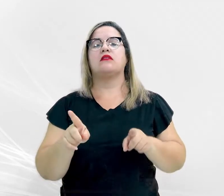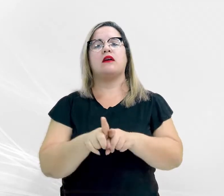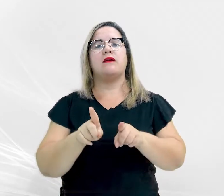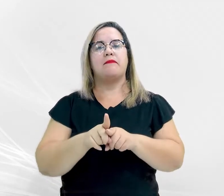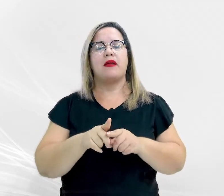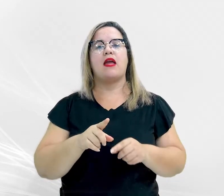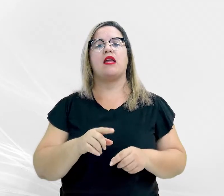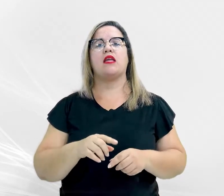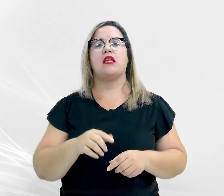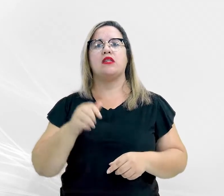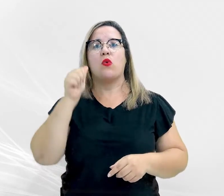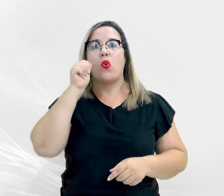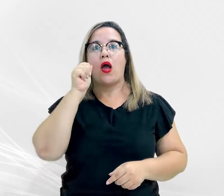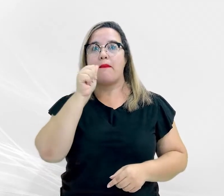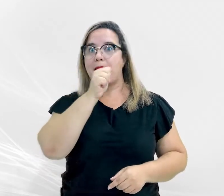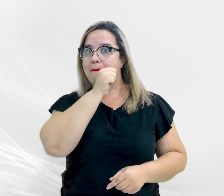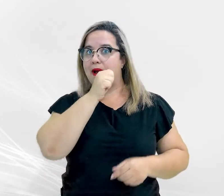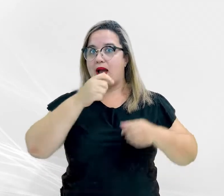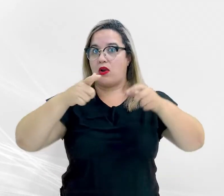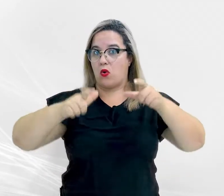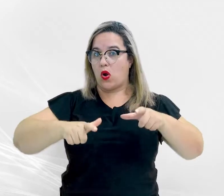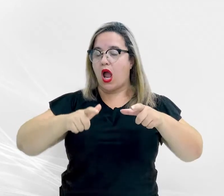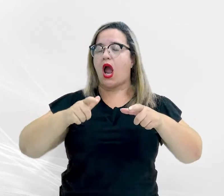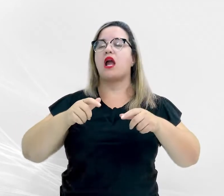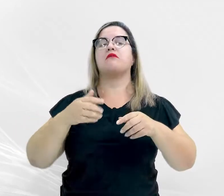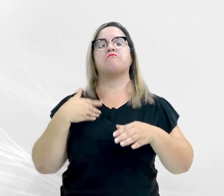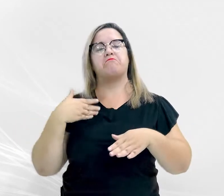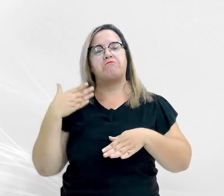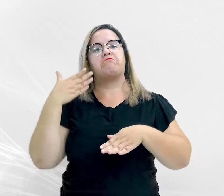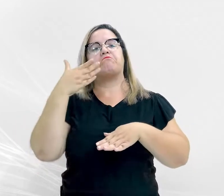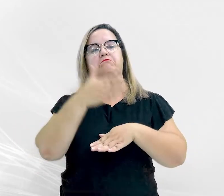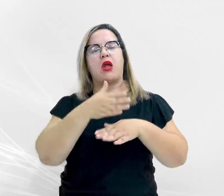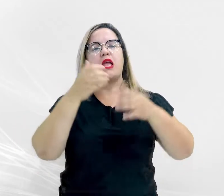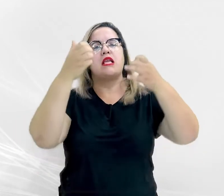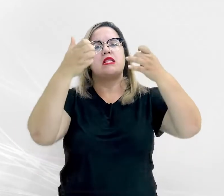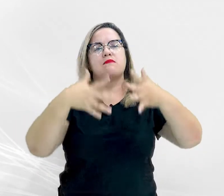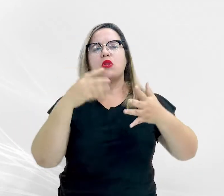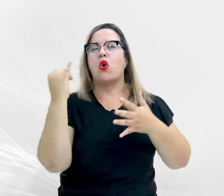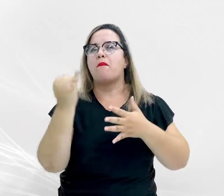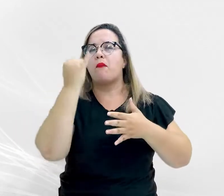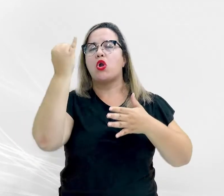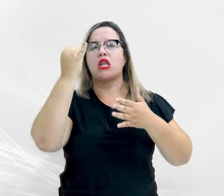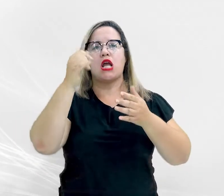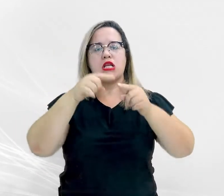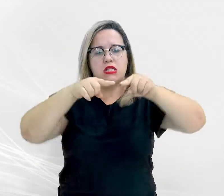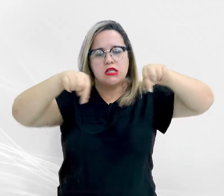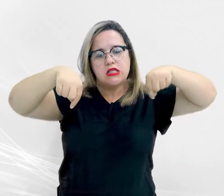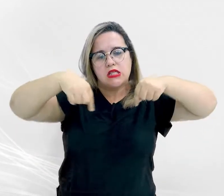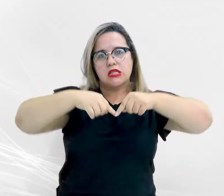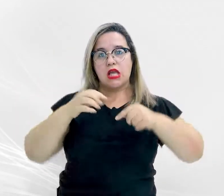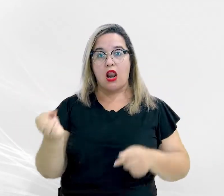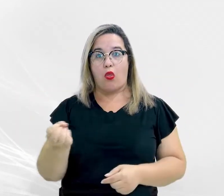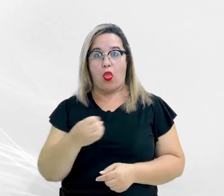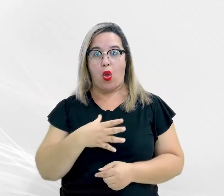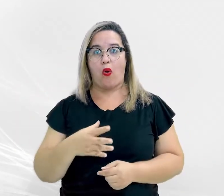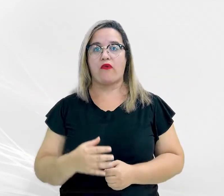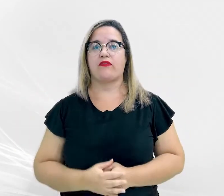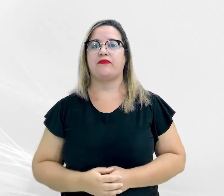Lúcia Franco Sei, abriu a solenidade e destacou a importância da iniciativa. Nari Os recursos do